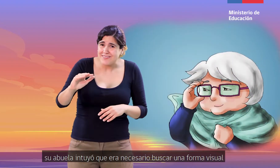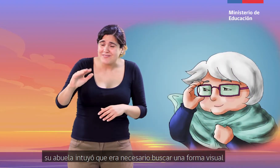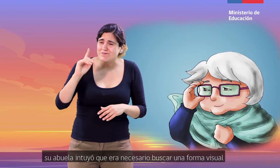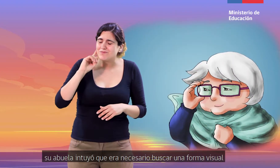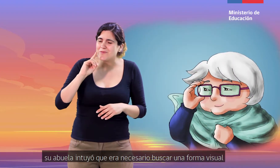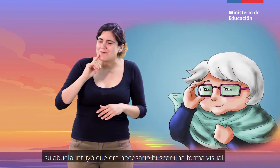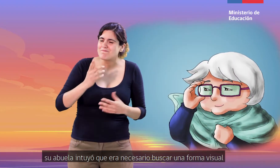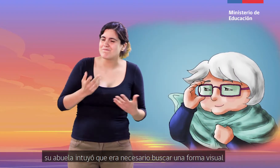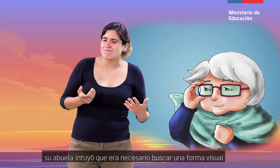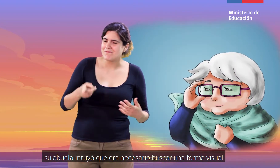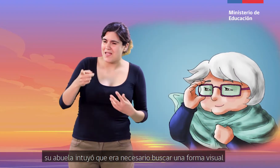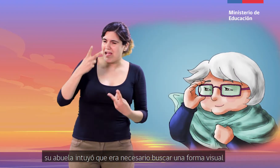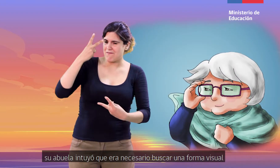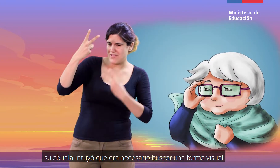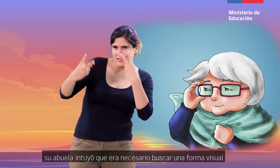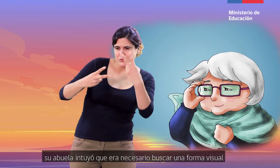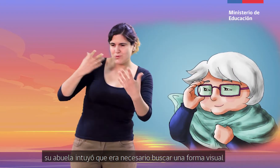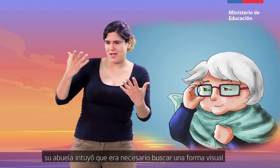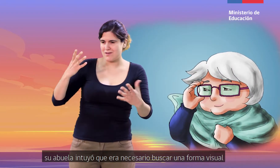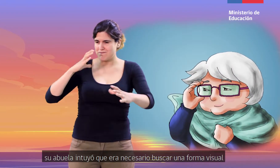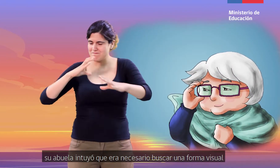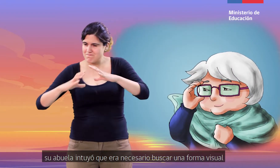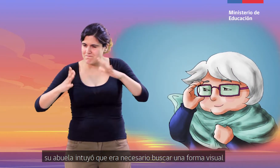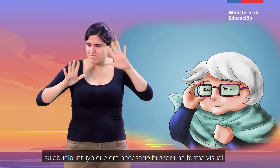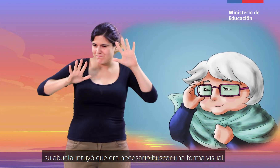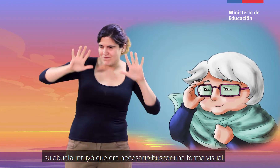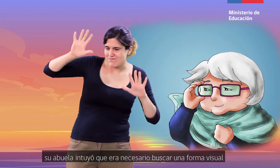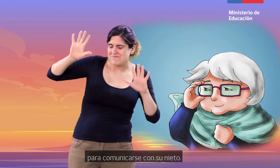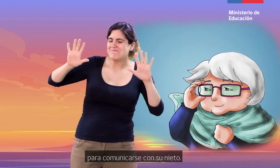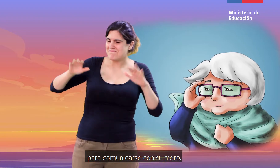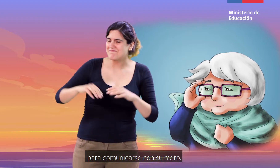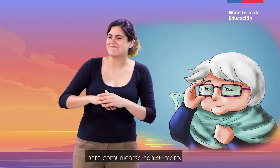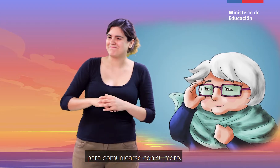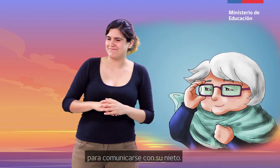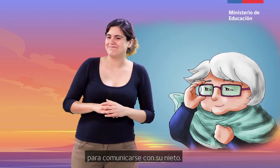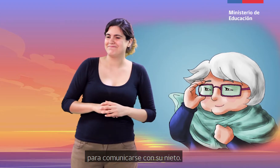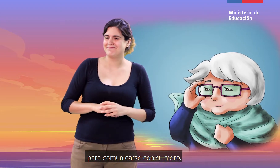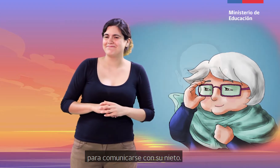embargo, su abuela intuyó que era necesario buscar una forma visual para comunicarse con su nieto.